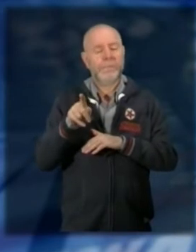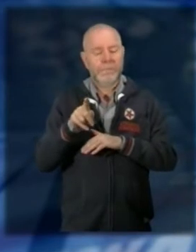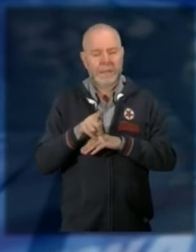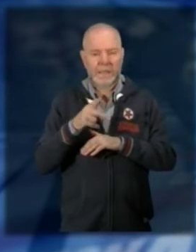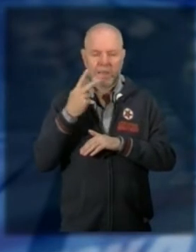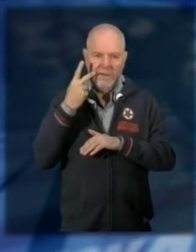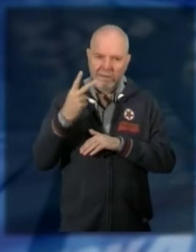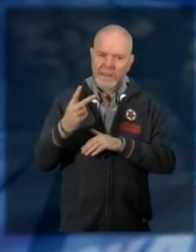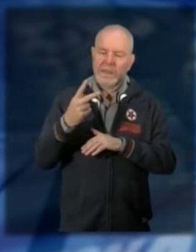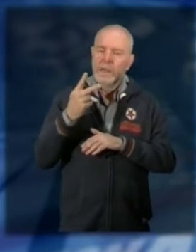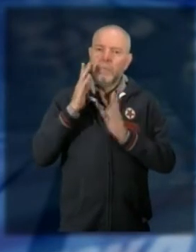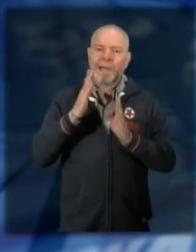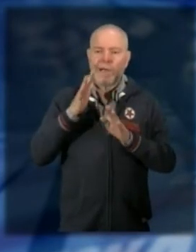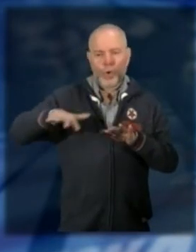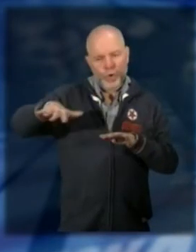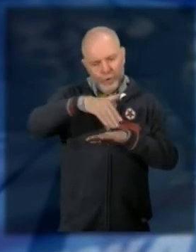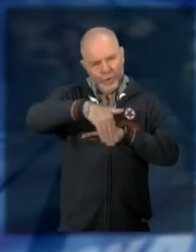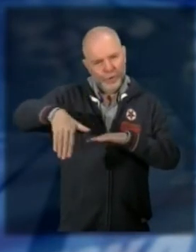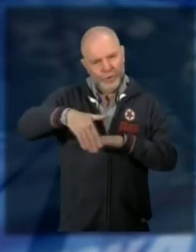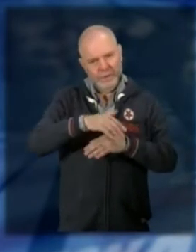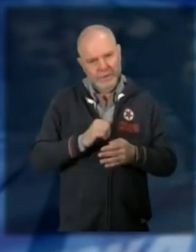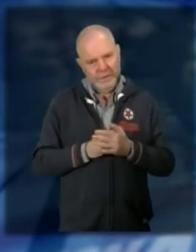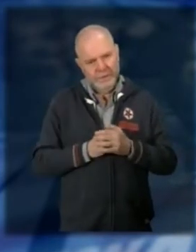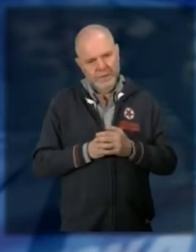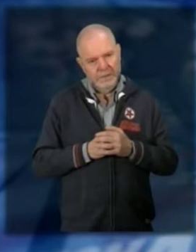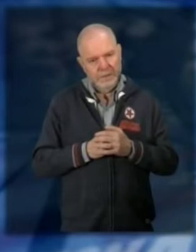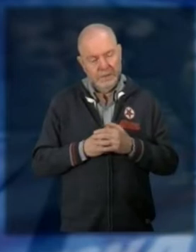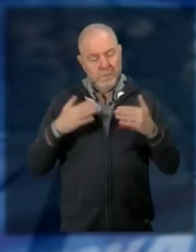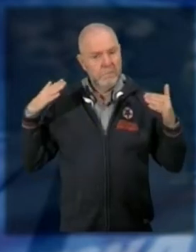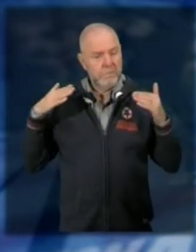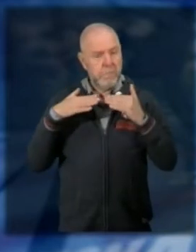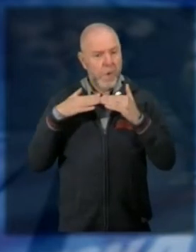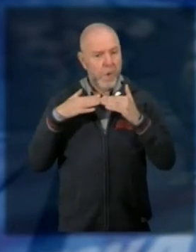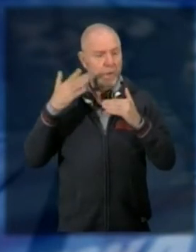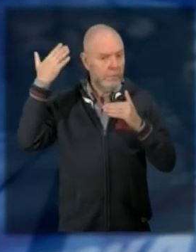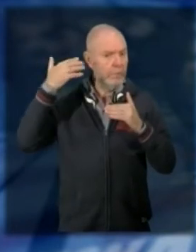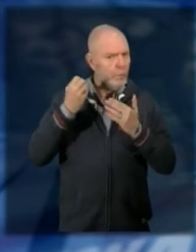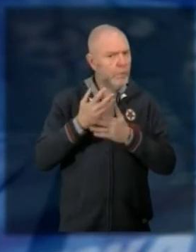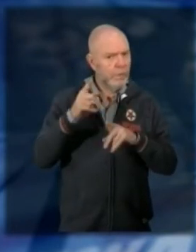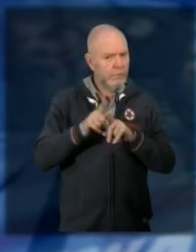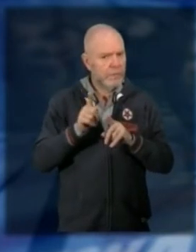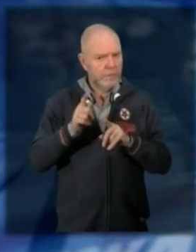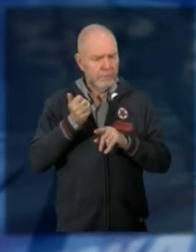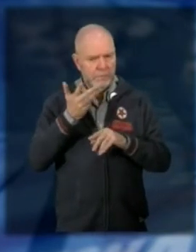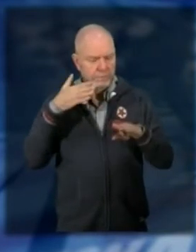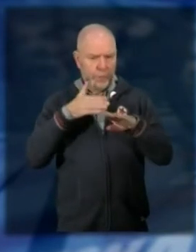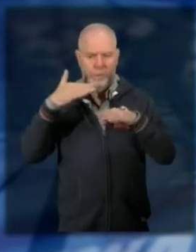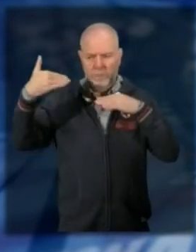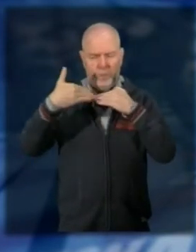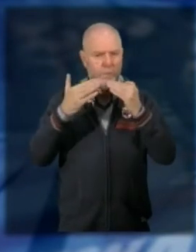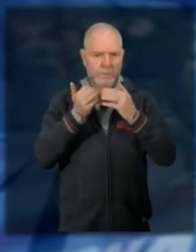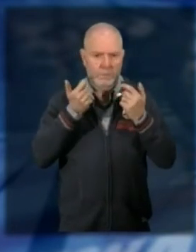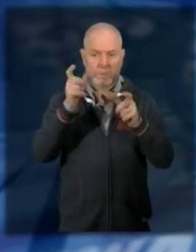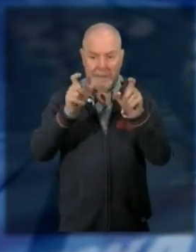evidenziato la pericolosità di quel tratto di strada ieri c'è stato un frontale mentre in passato si erano verificati tamponamenti ed